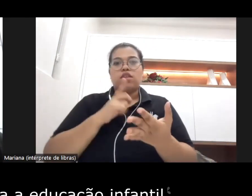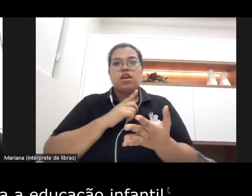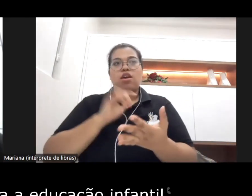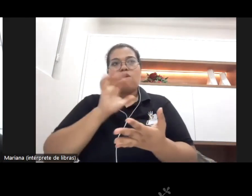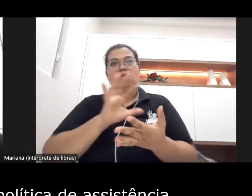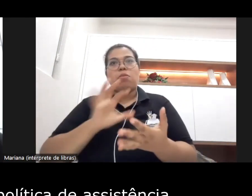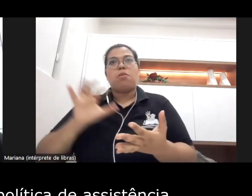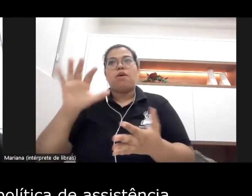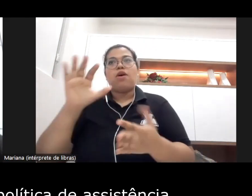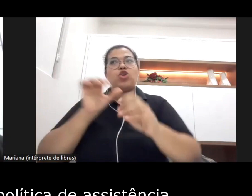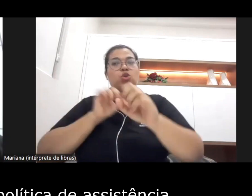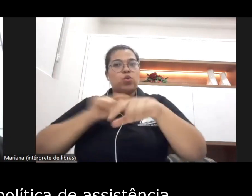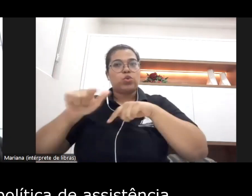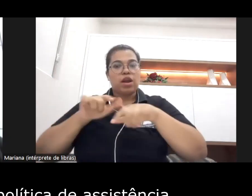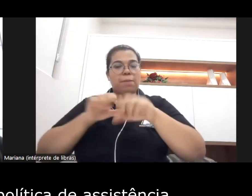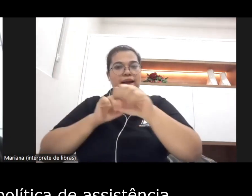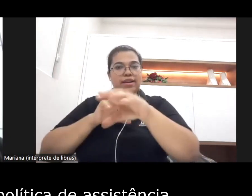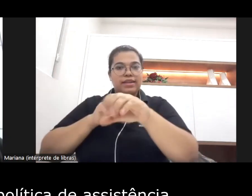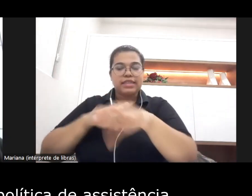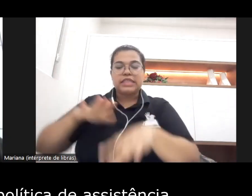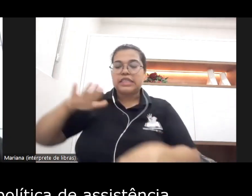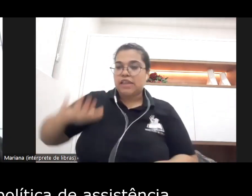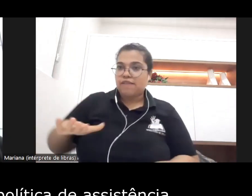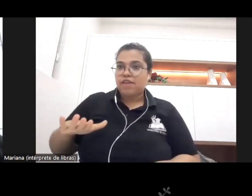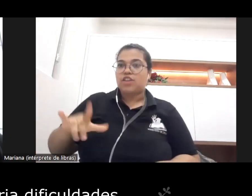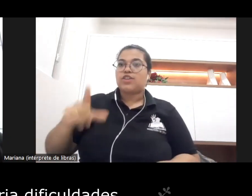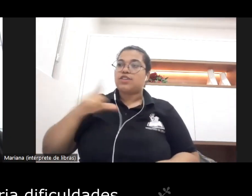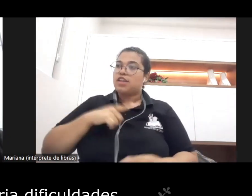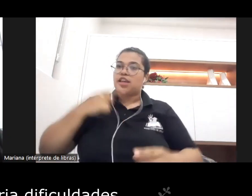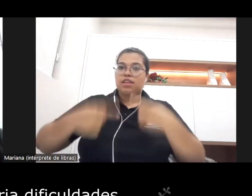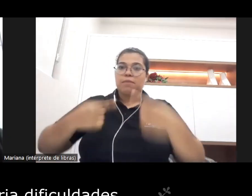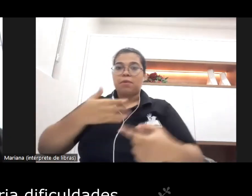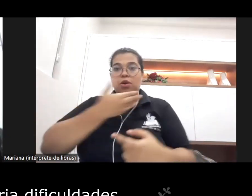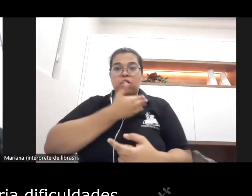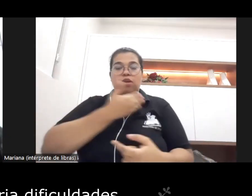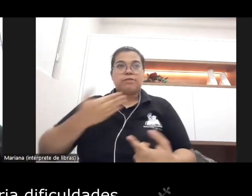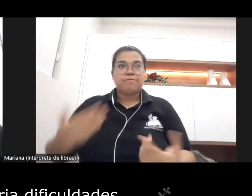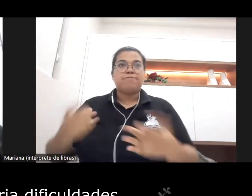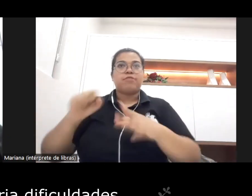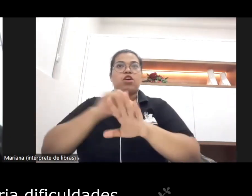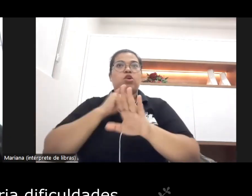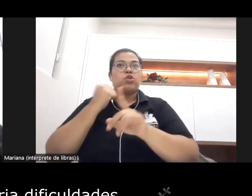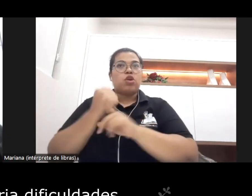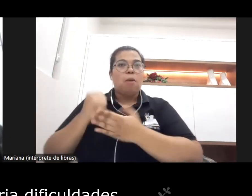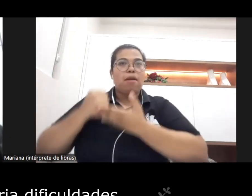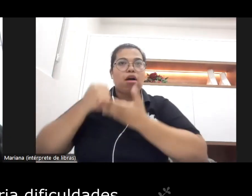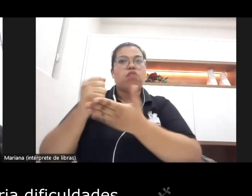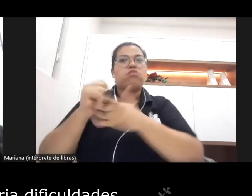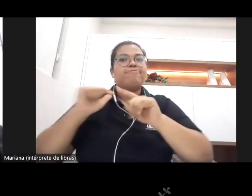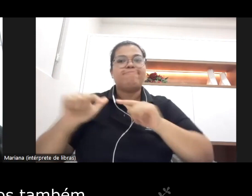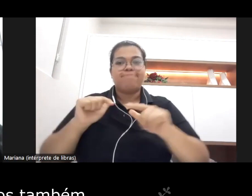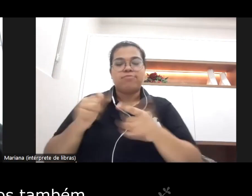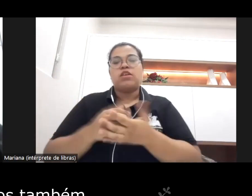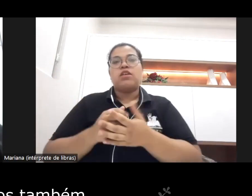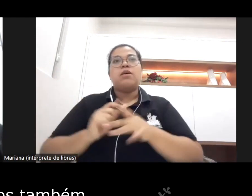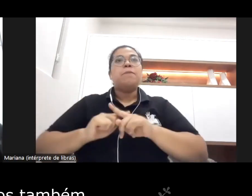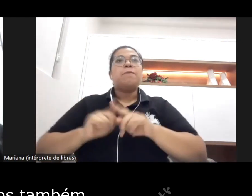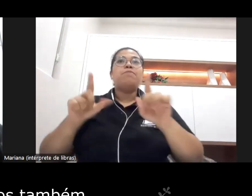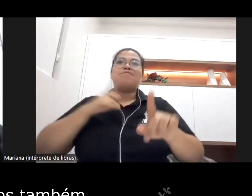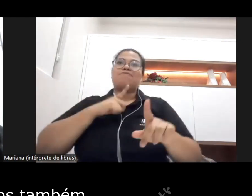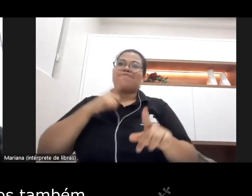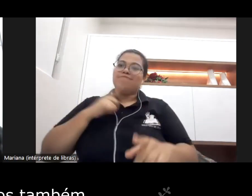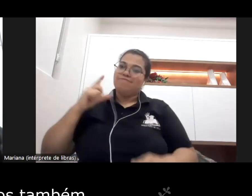educação infantil ainda pertenciam à política de assistência então isso cria dificuldades cria